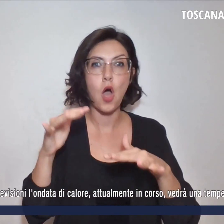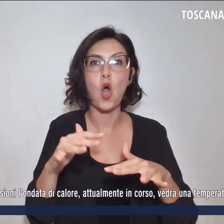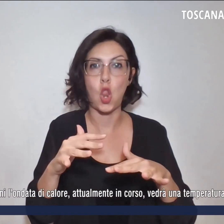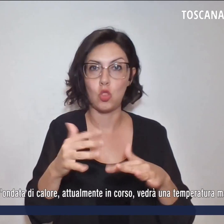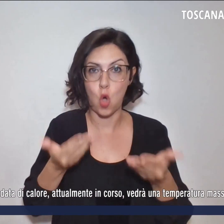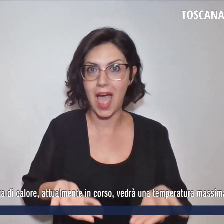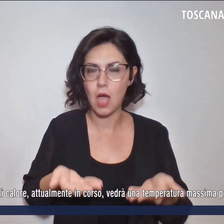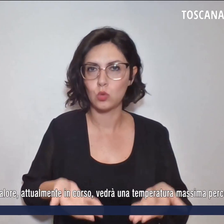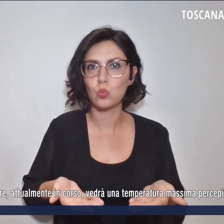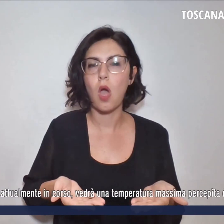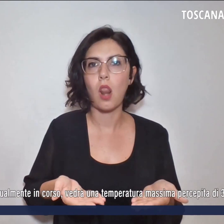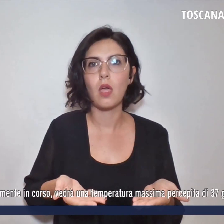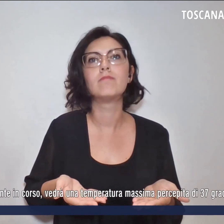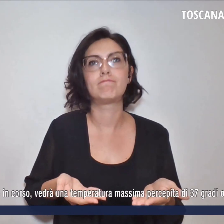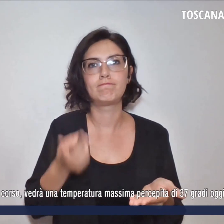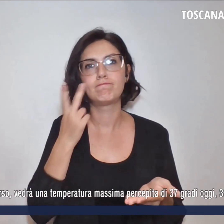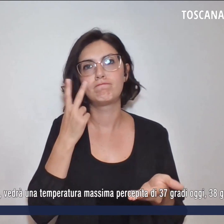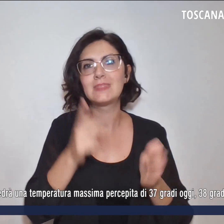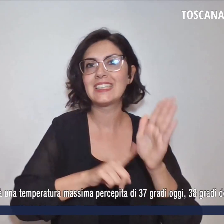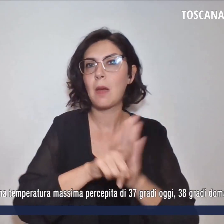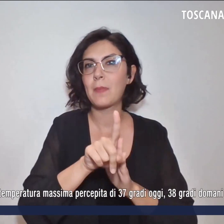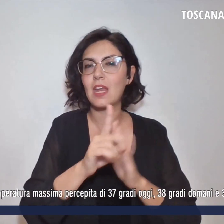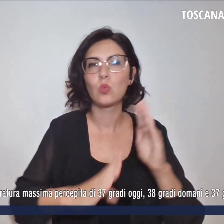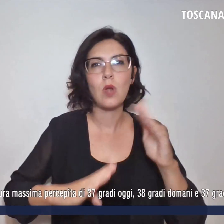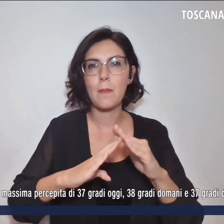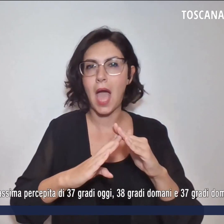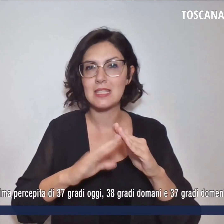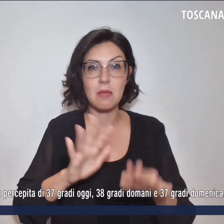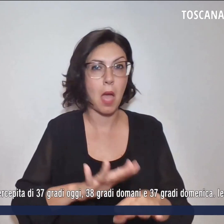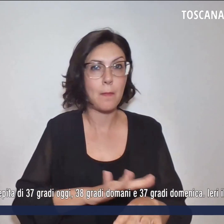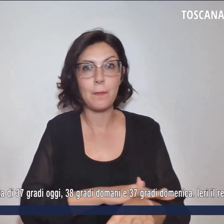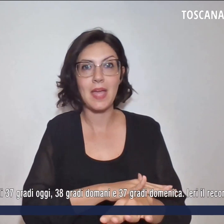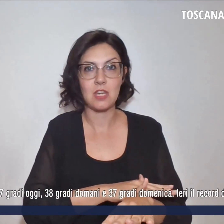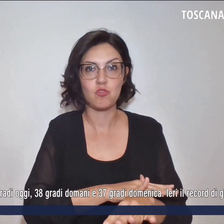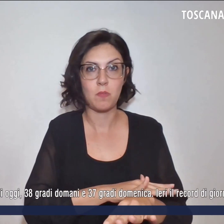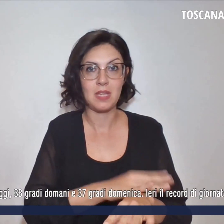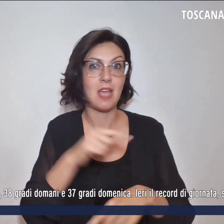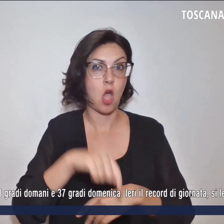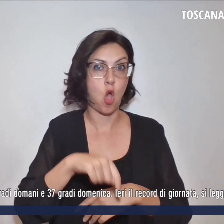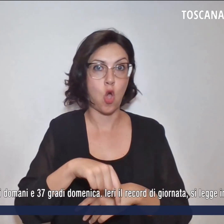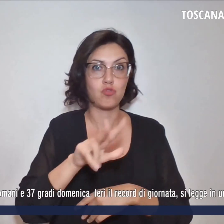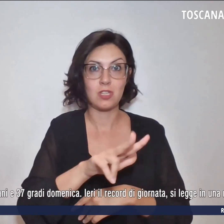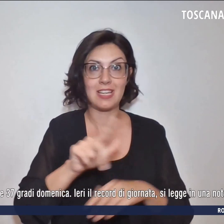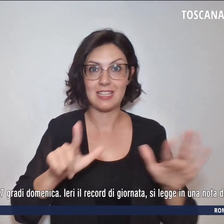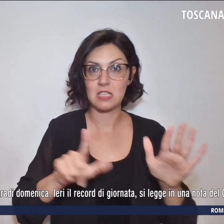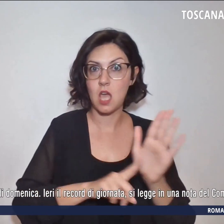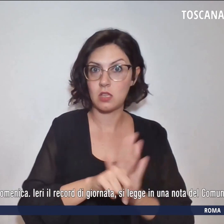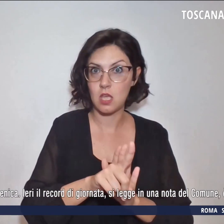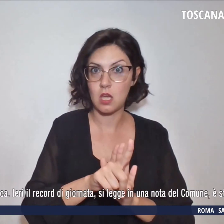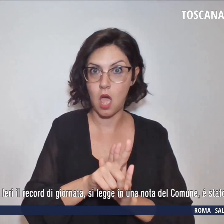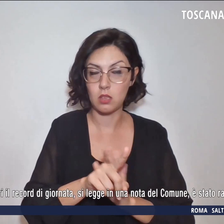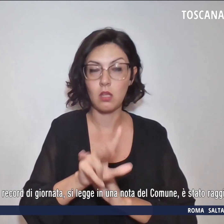vedrà una temperatura massima percepita oltre ad oggi con 37 gradi 38